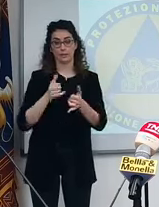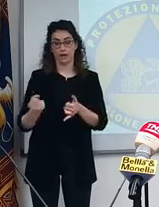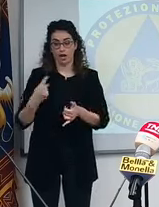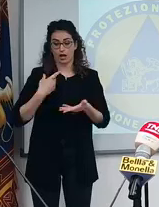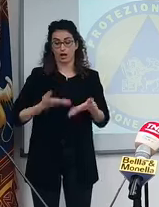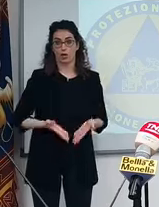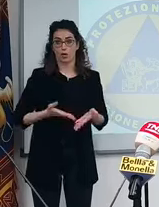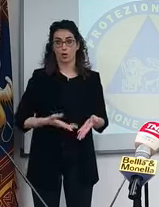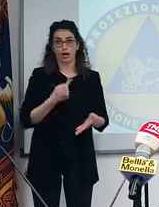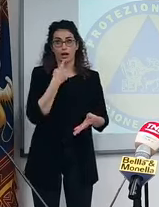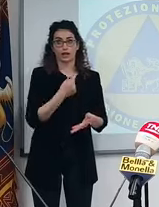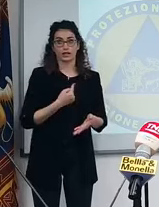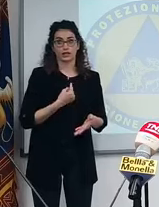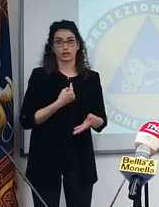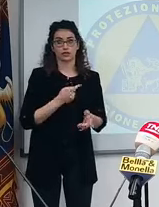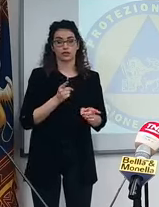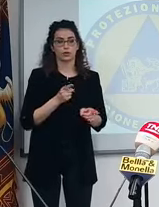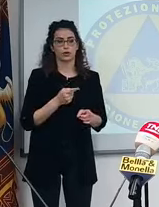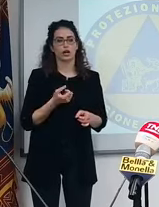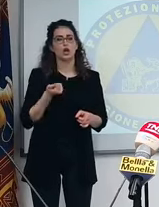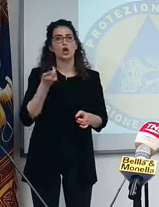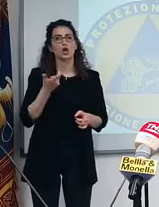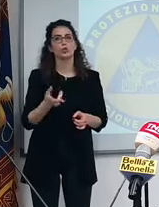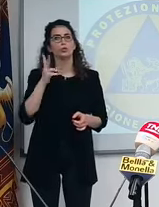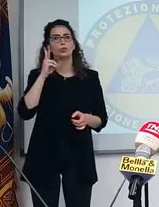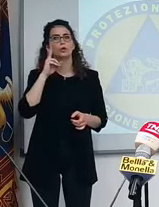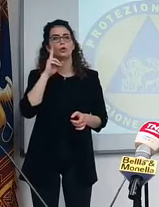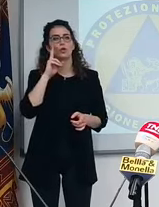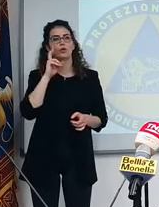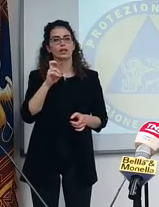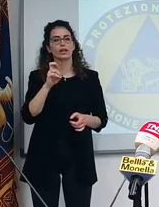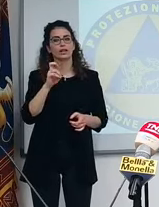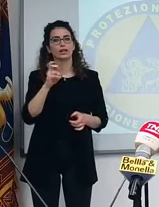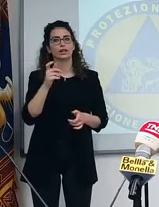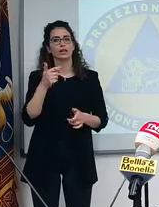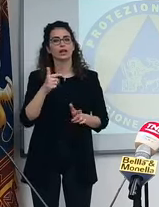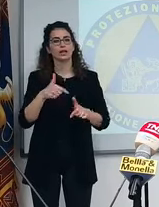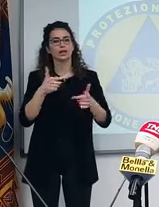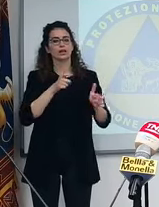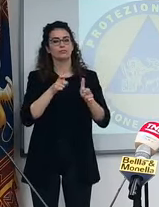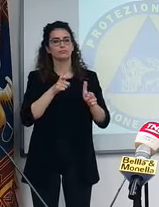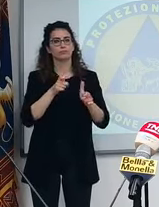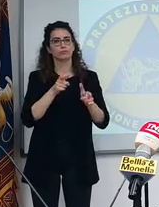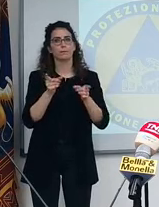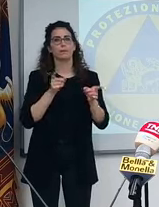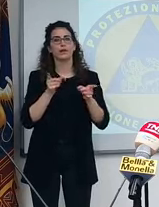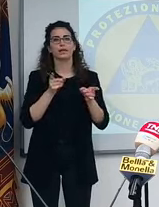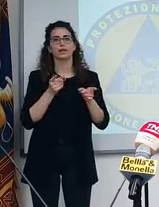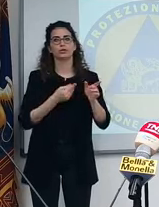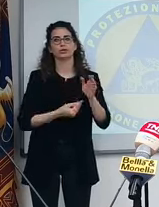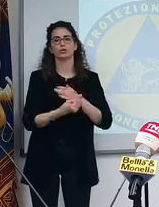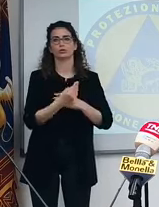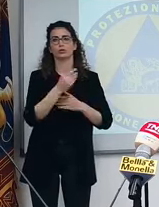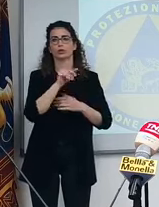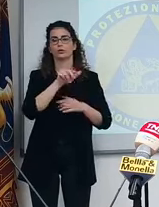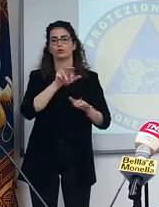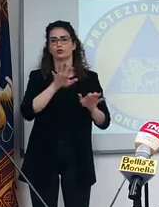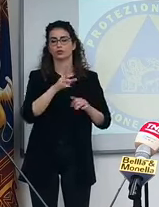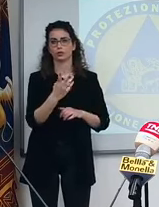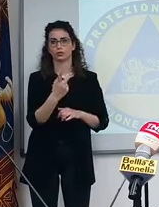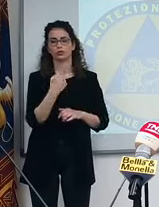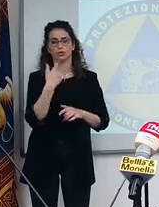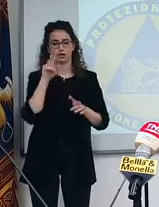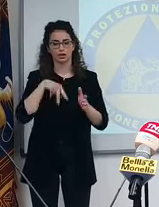dice che è il numero verde che dà comunicazione del 51. Il numero verde? Sì, cioè, leggo, dice, riguardo alla